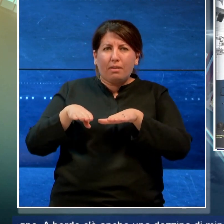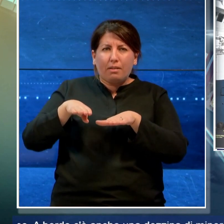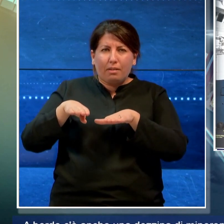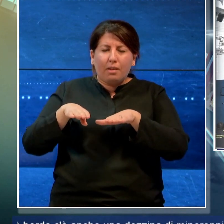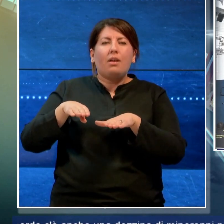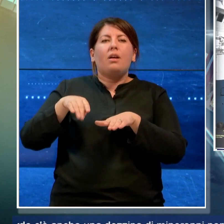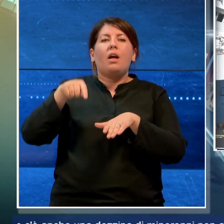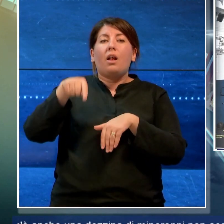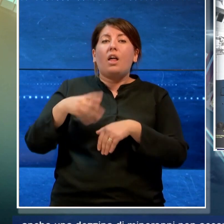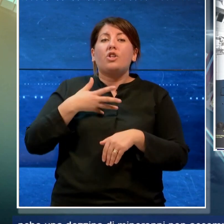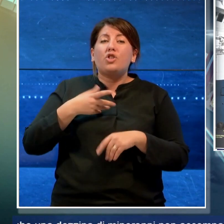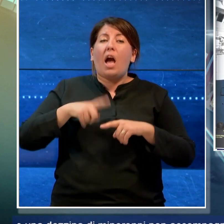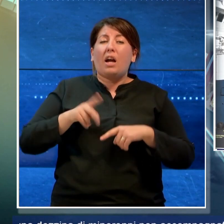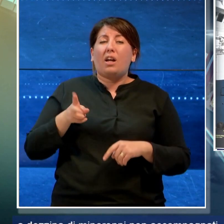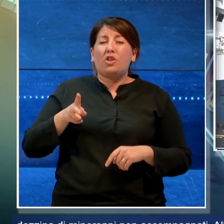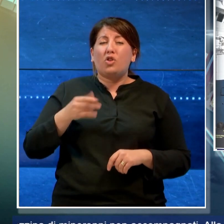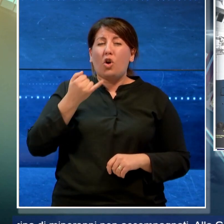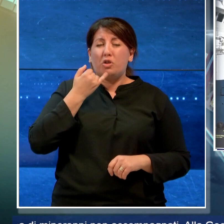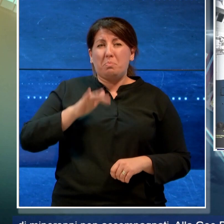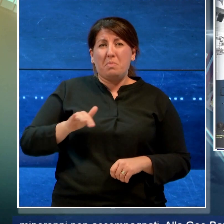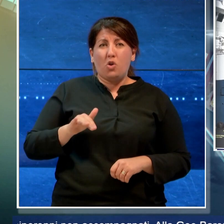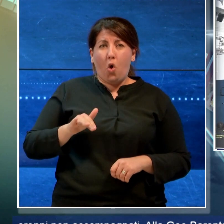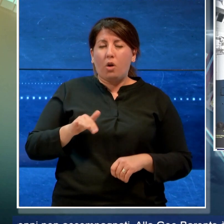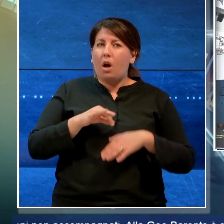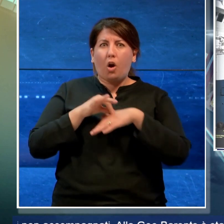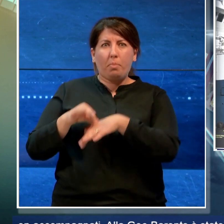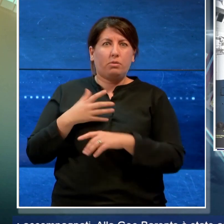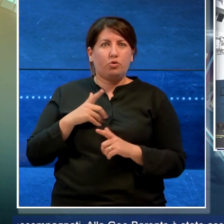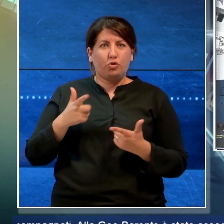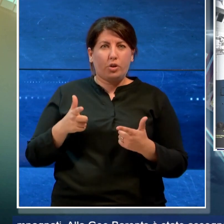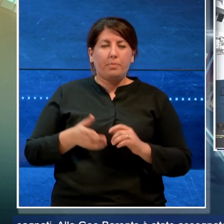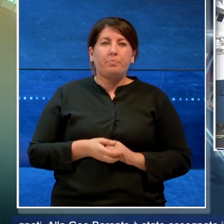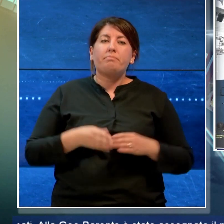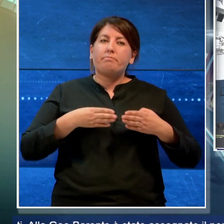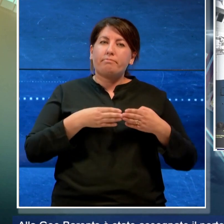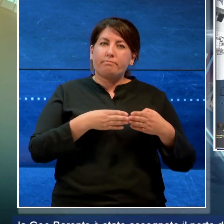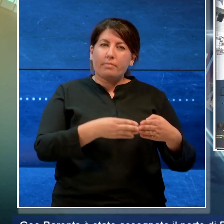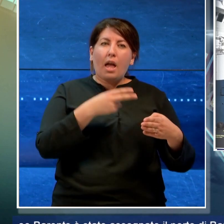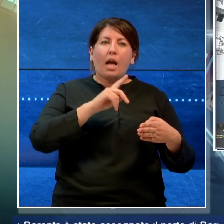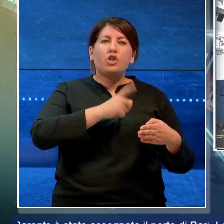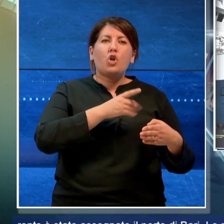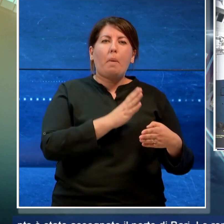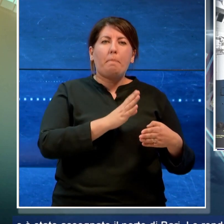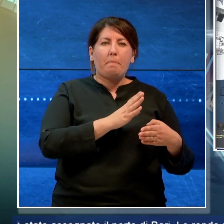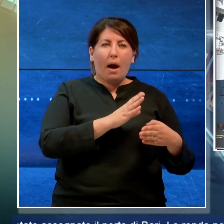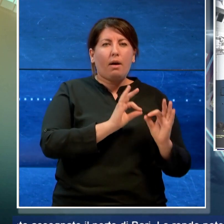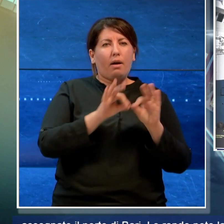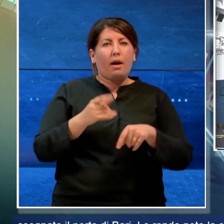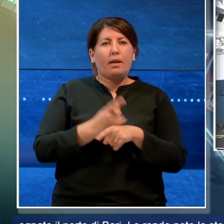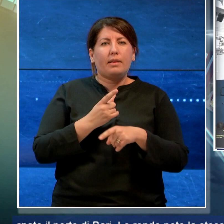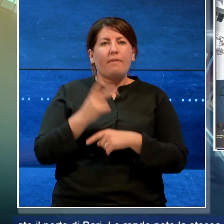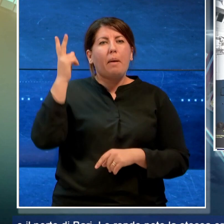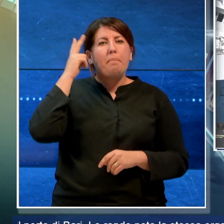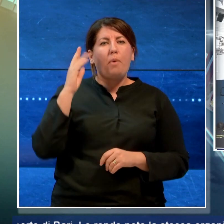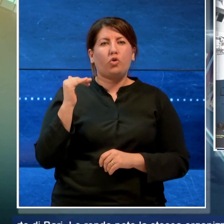una dozzina di minorenni non accompagnati. Alla Geo Barenz è stato assegnato il porto di Bari.